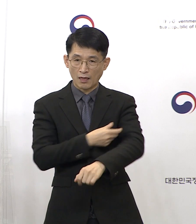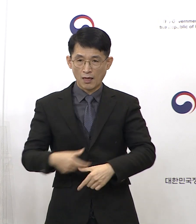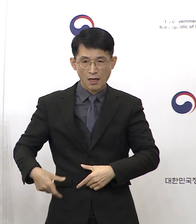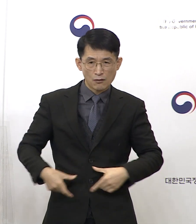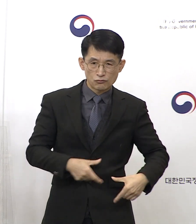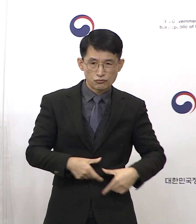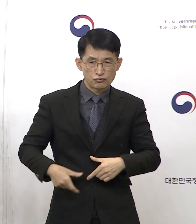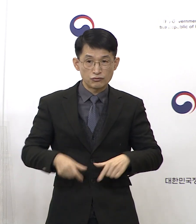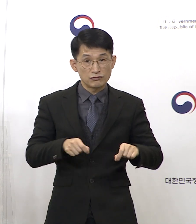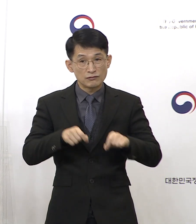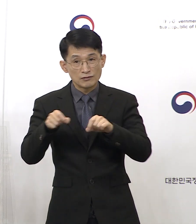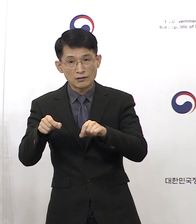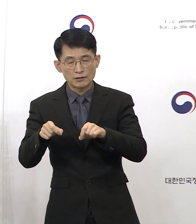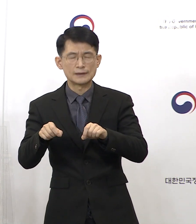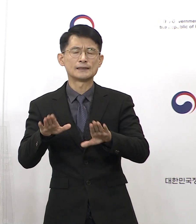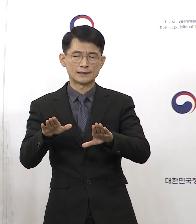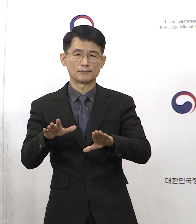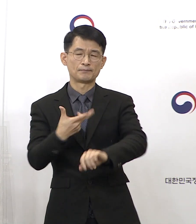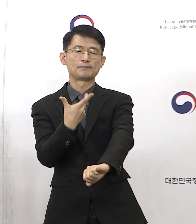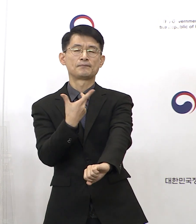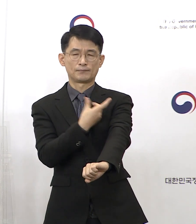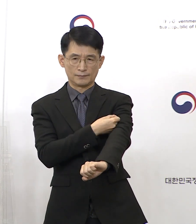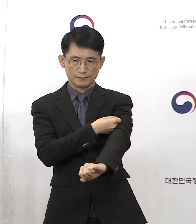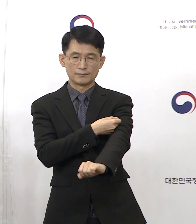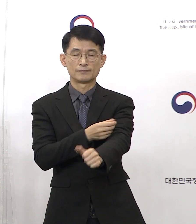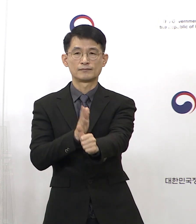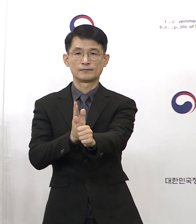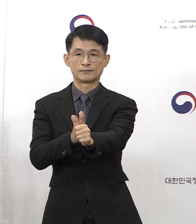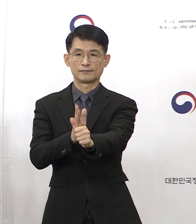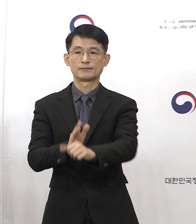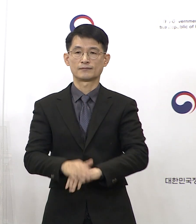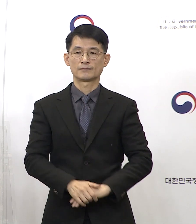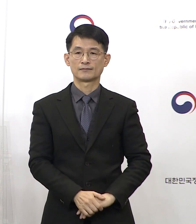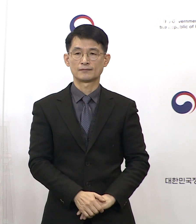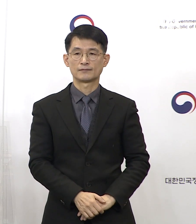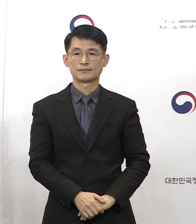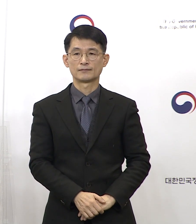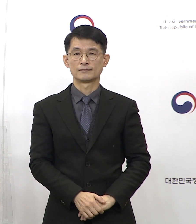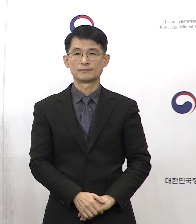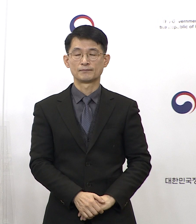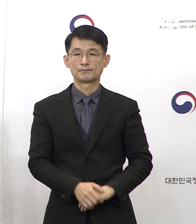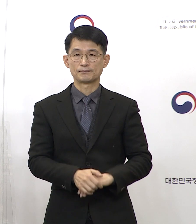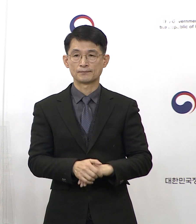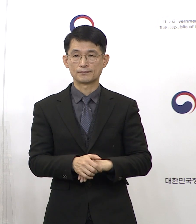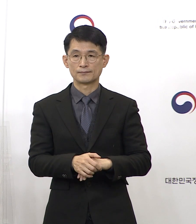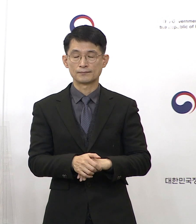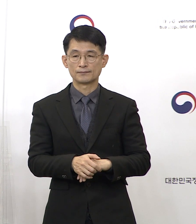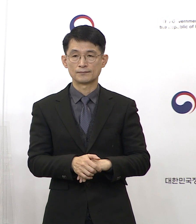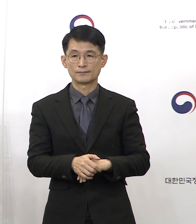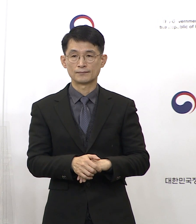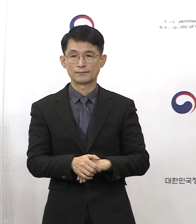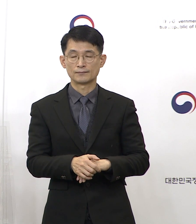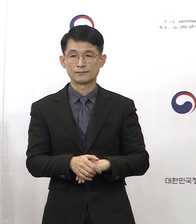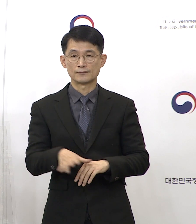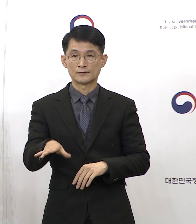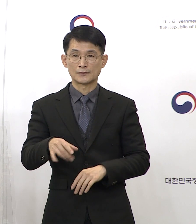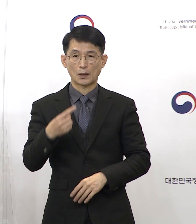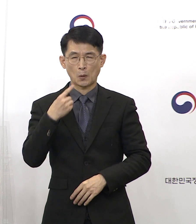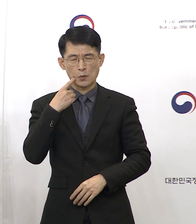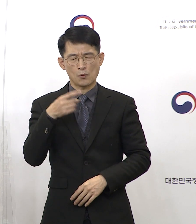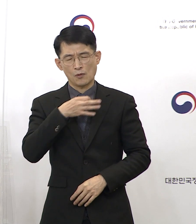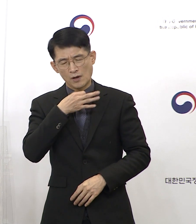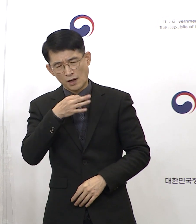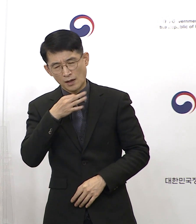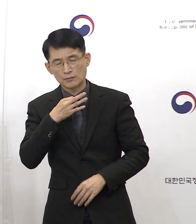적극적으로 접종하여 주시기를 부탁드립니다. 아울러 인플루엔자 유행도